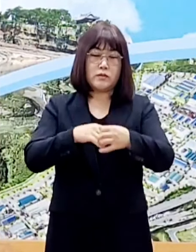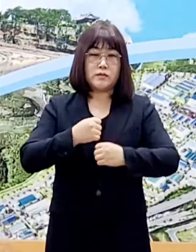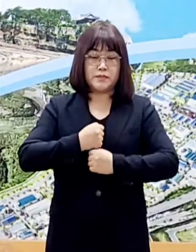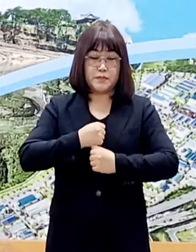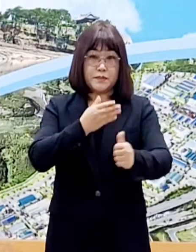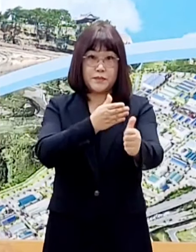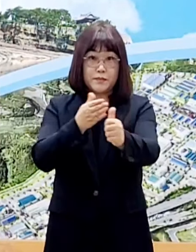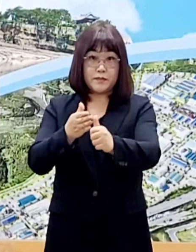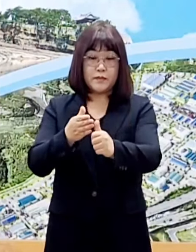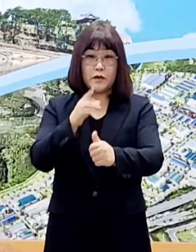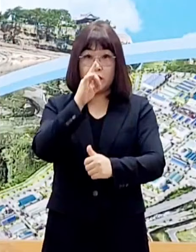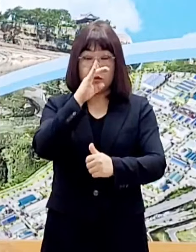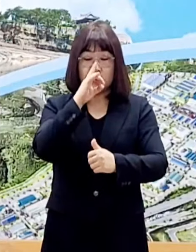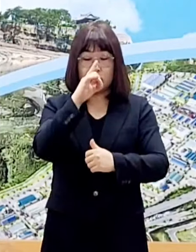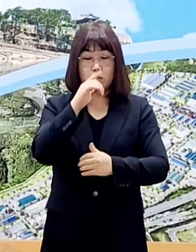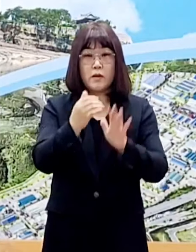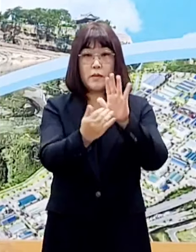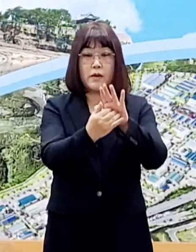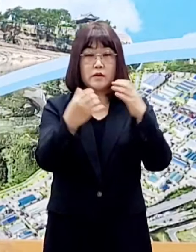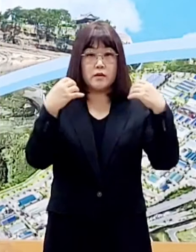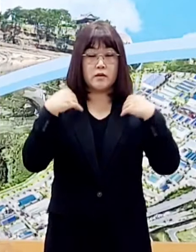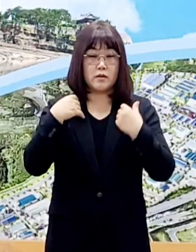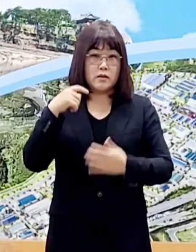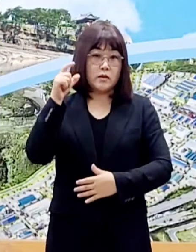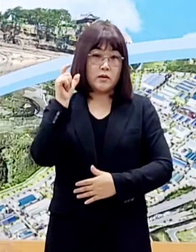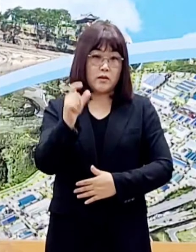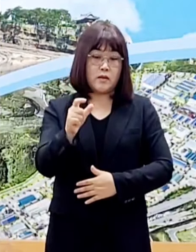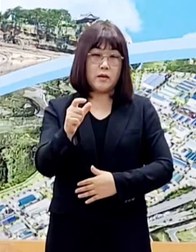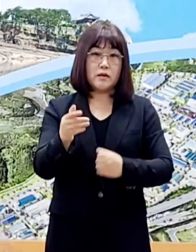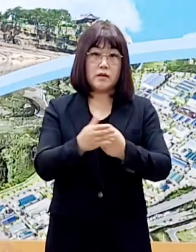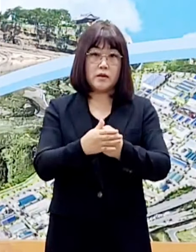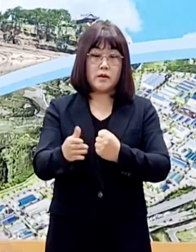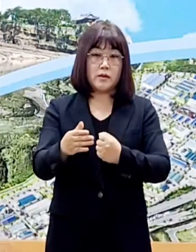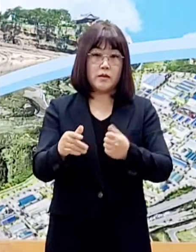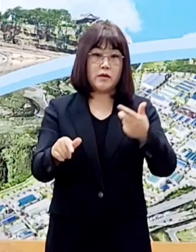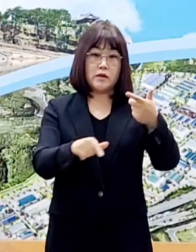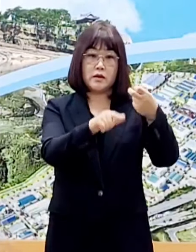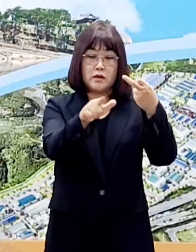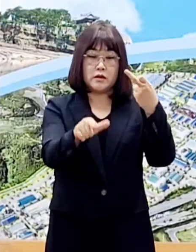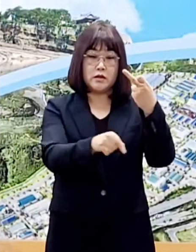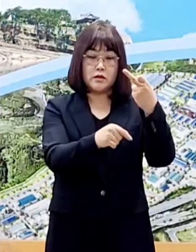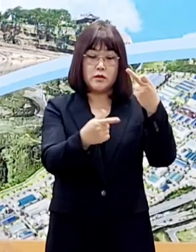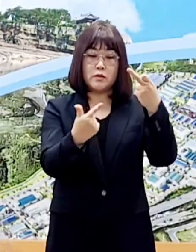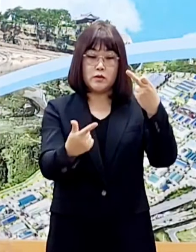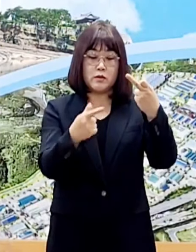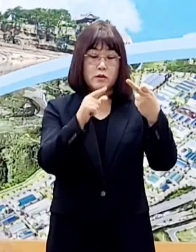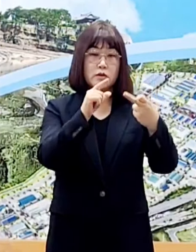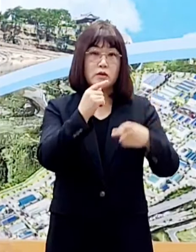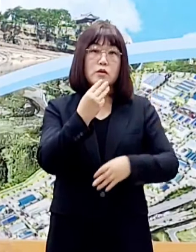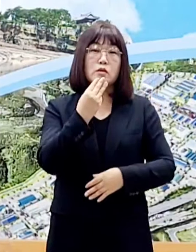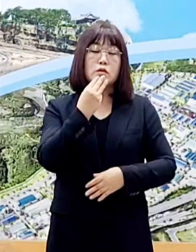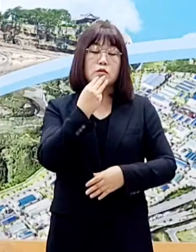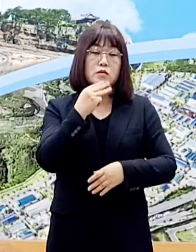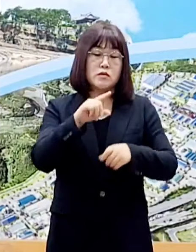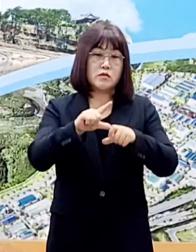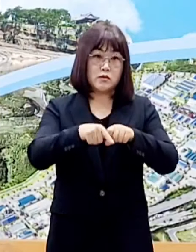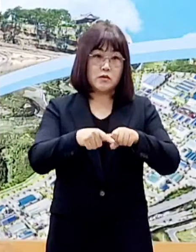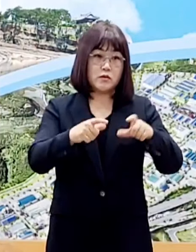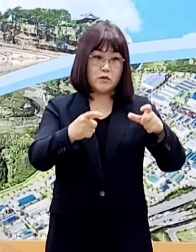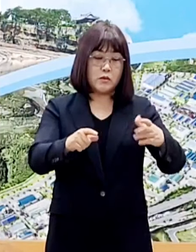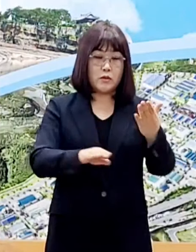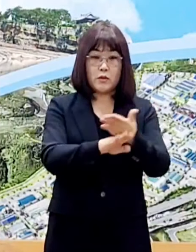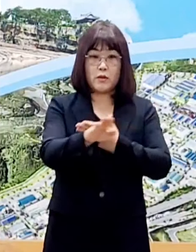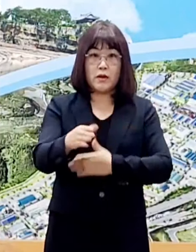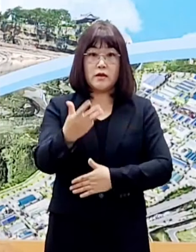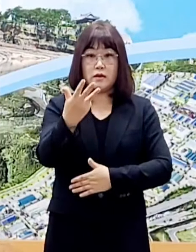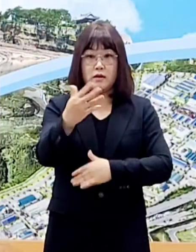중앙방역당국의 방역수칙 강화로 지난 6일부터 비수도권은 8인 이내로 사측 모임이 제한되고 있습니다.